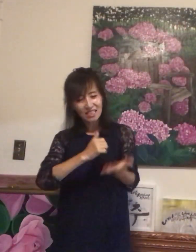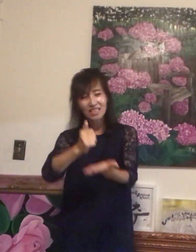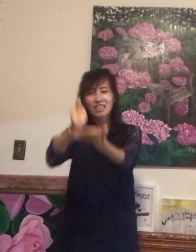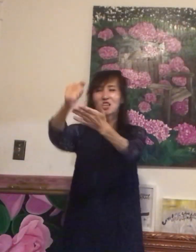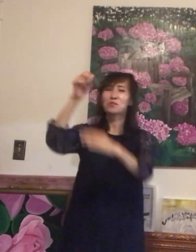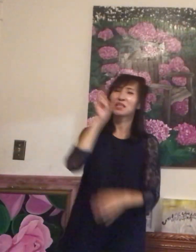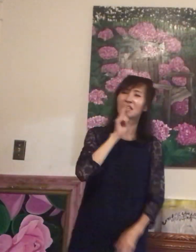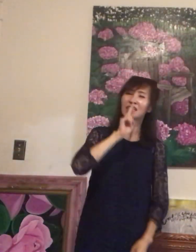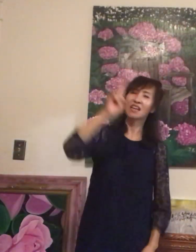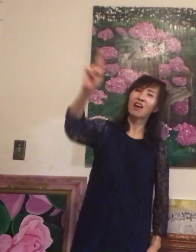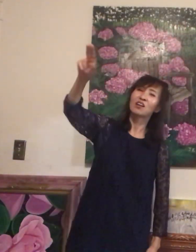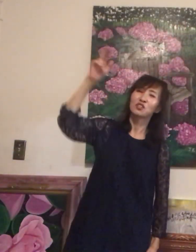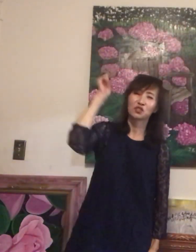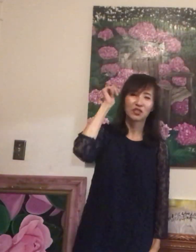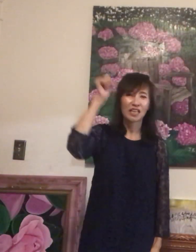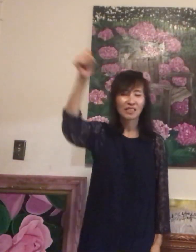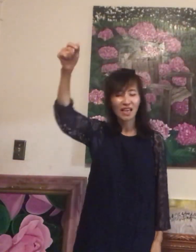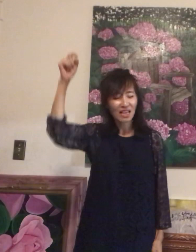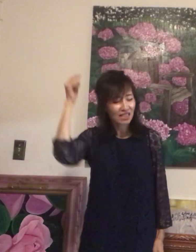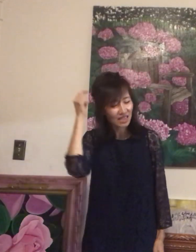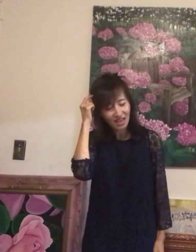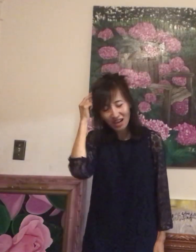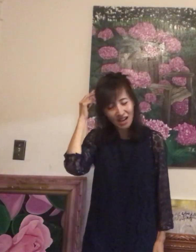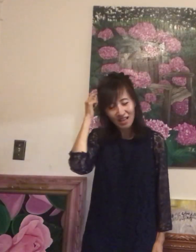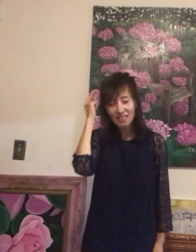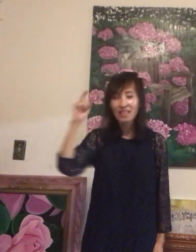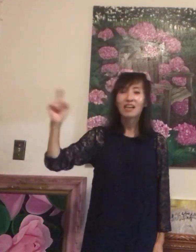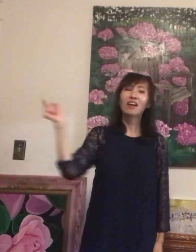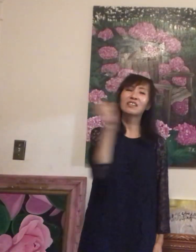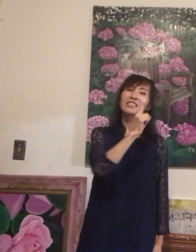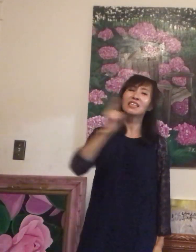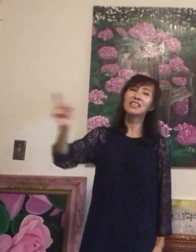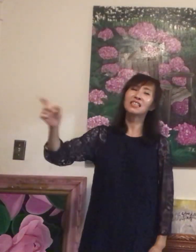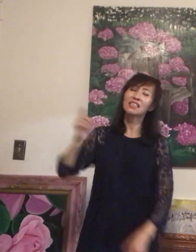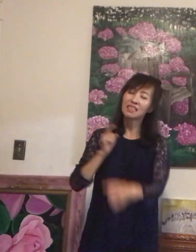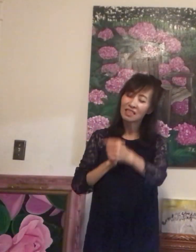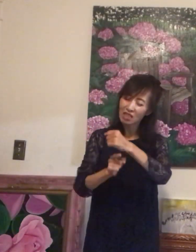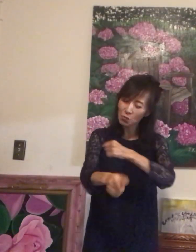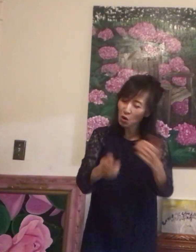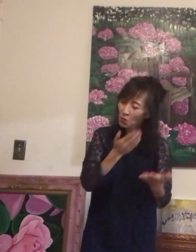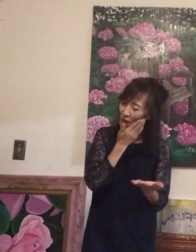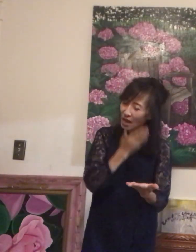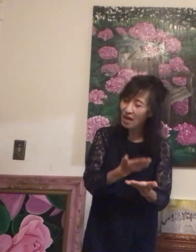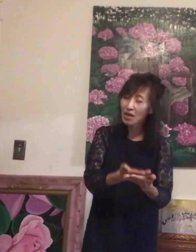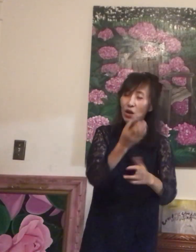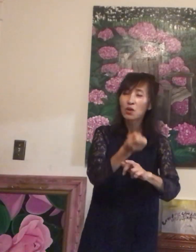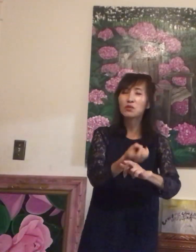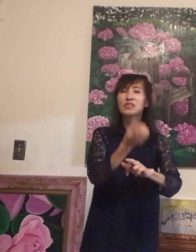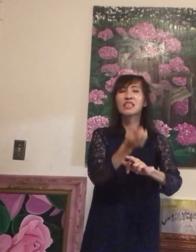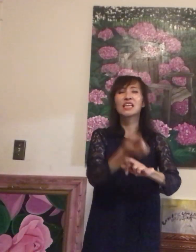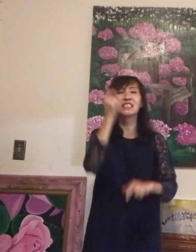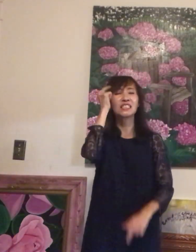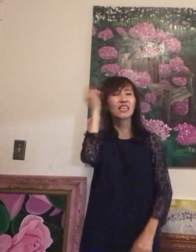하느님이여 주의 생각이 어찌 그리 보배로우신지요